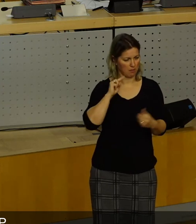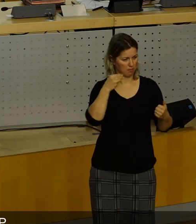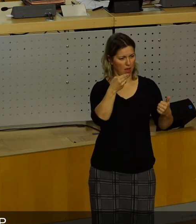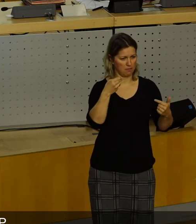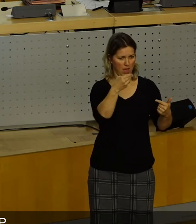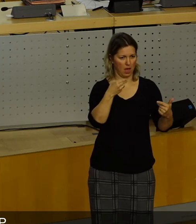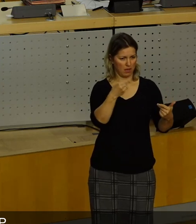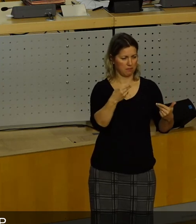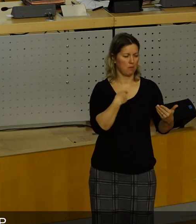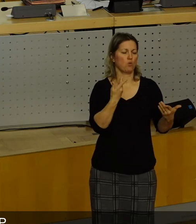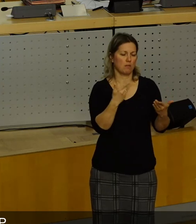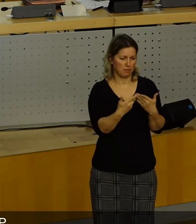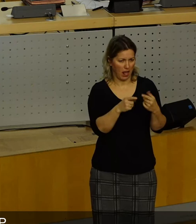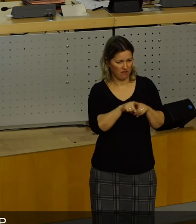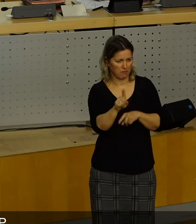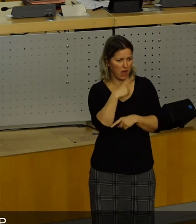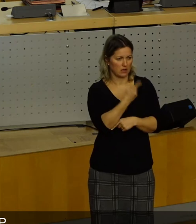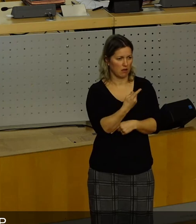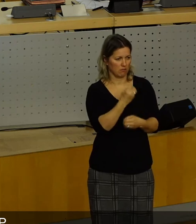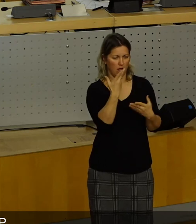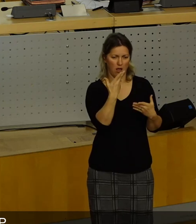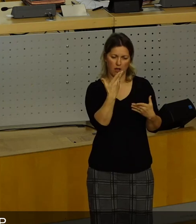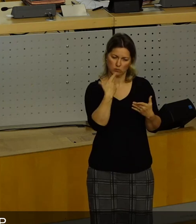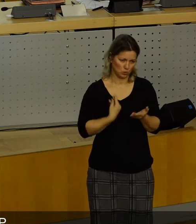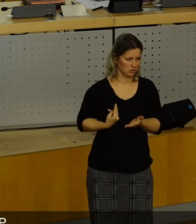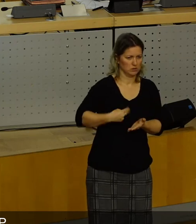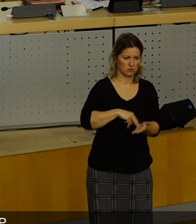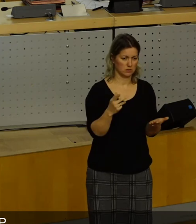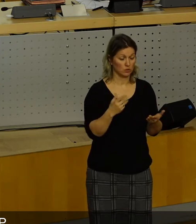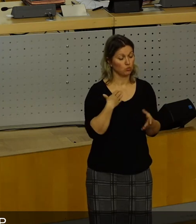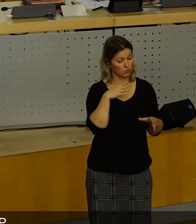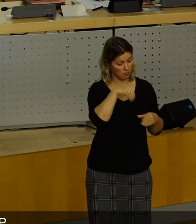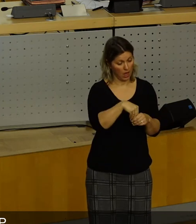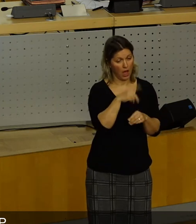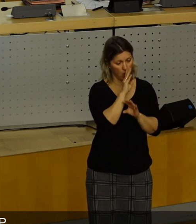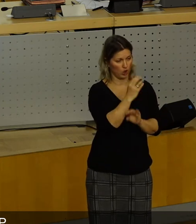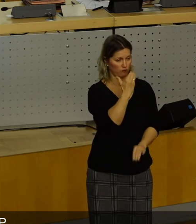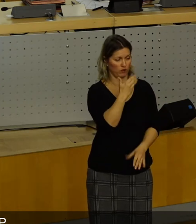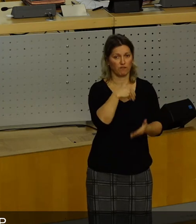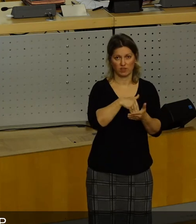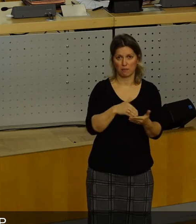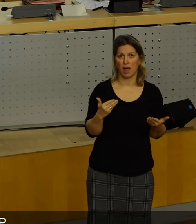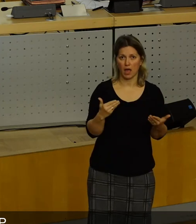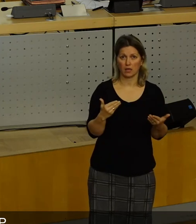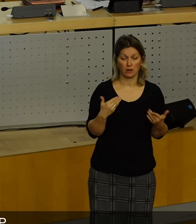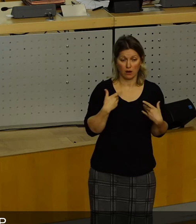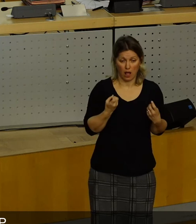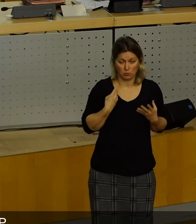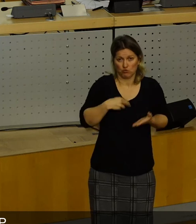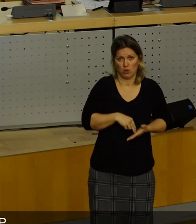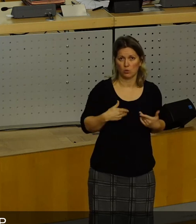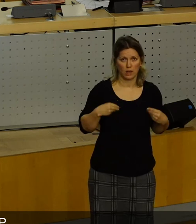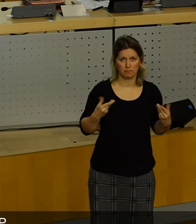wie als FDP schon angesprochen wurden, dann denke ich doch, Sie haben mich mit schweren Vorwürfen konfrontiert, zu denen ich schon Stellung nehmen